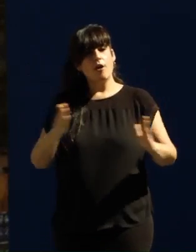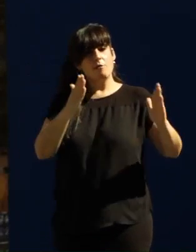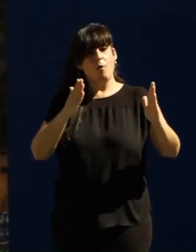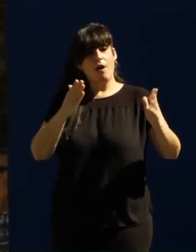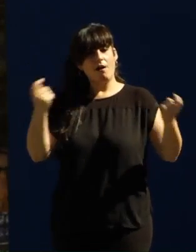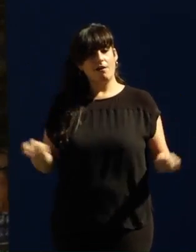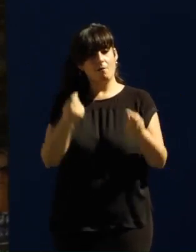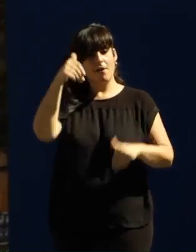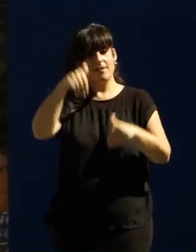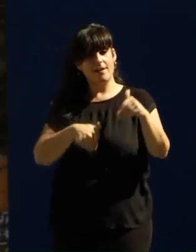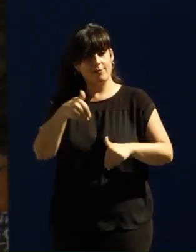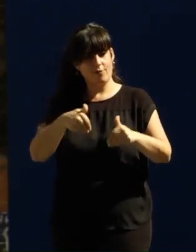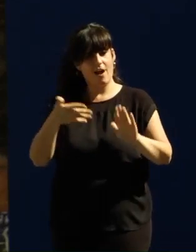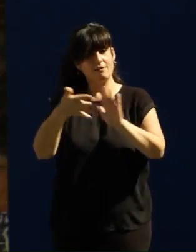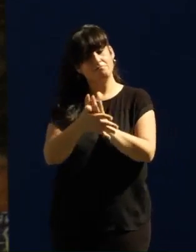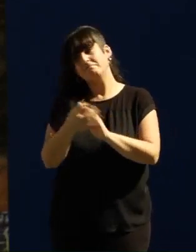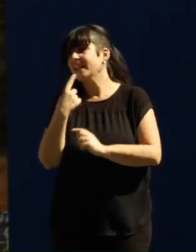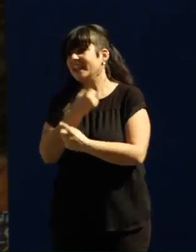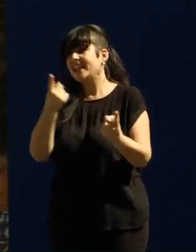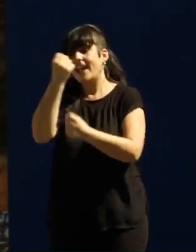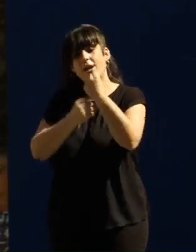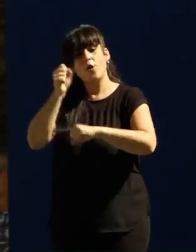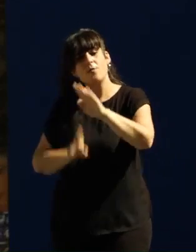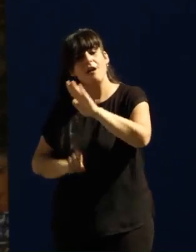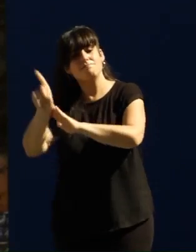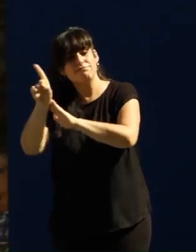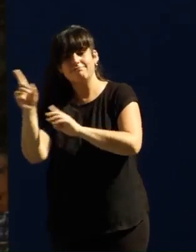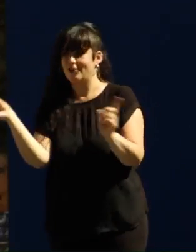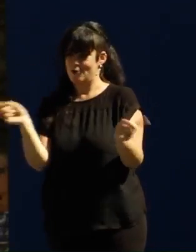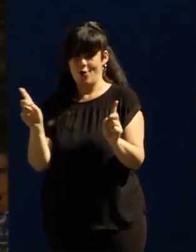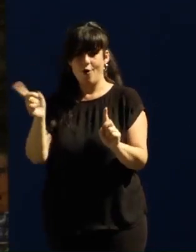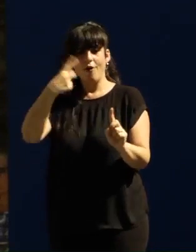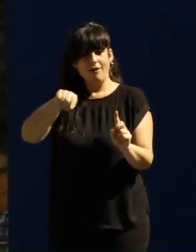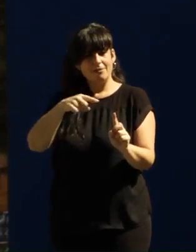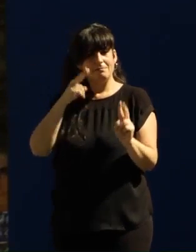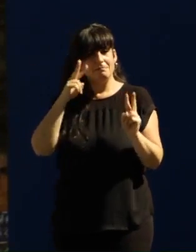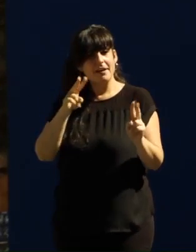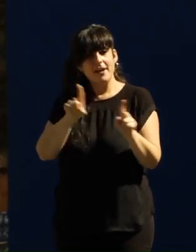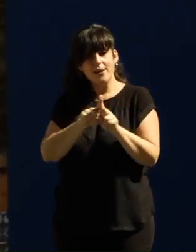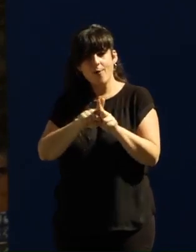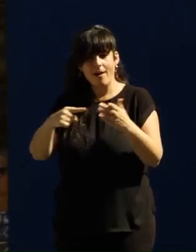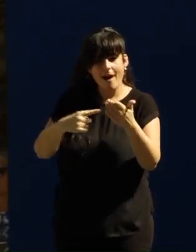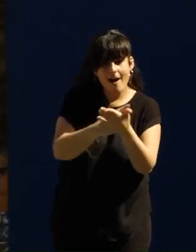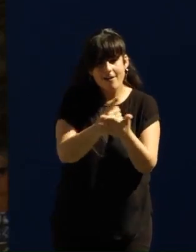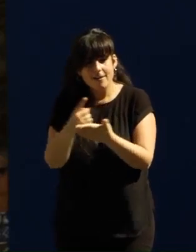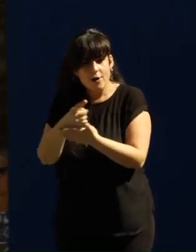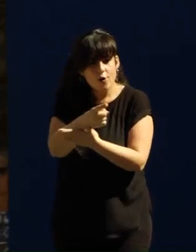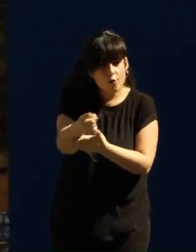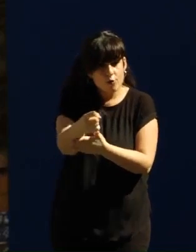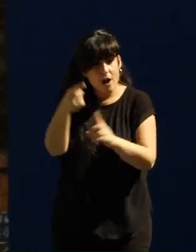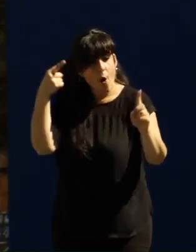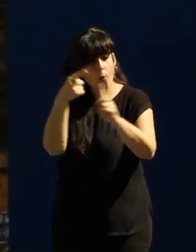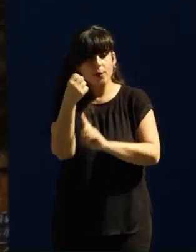se deja de asfixiar a la gente la economía se recupera, pero nosotros queremos hacer de esa política una hoja de ruta para una recuperación de la